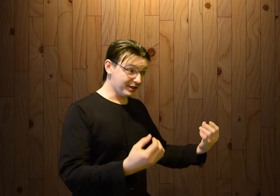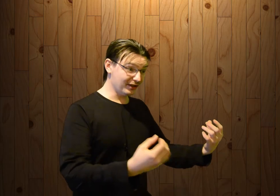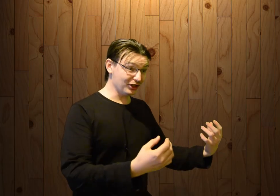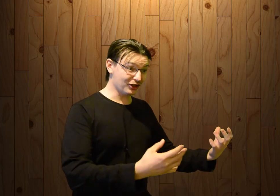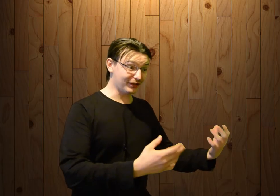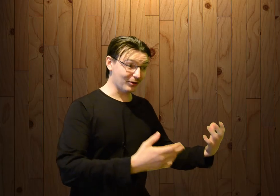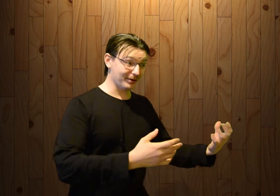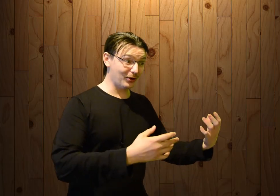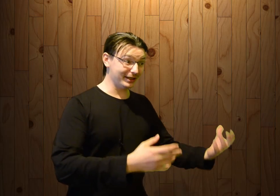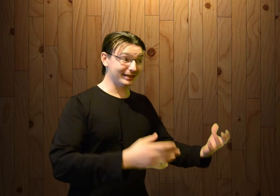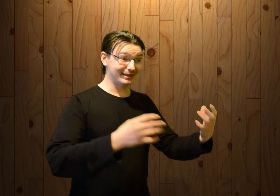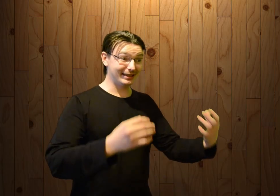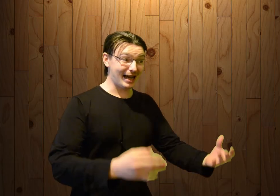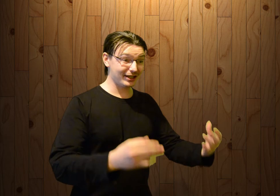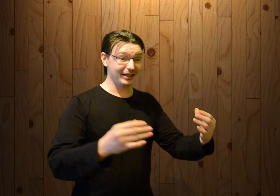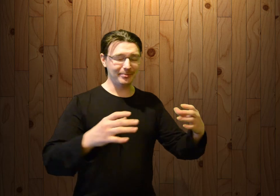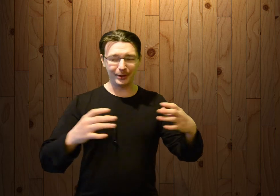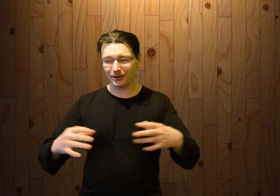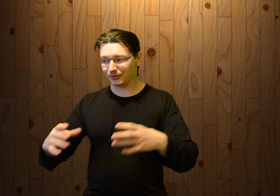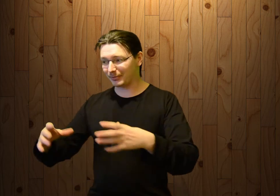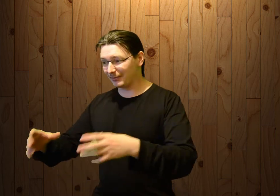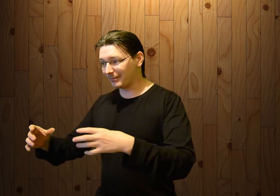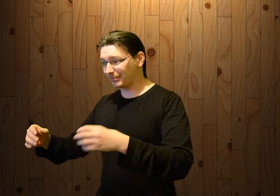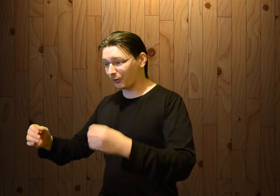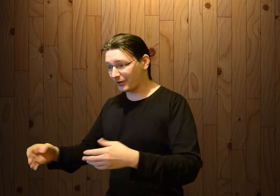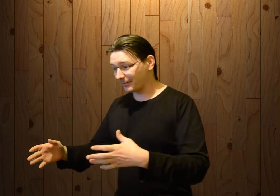вот с 2002 года так и прет, тут праны ходим,